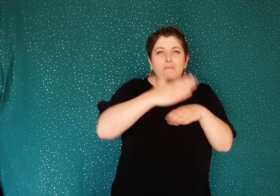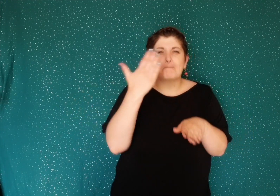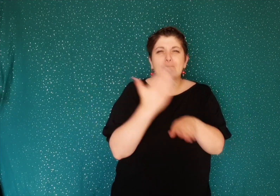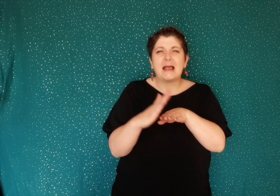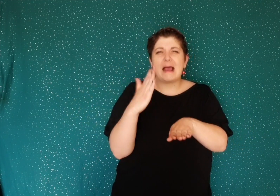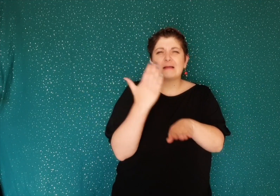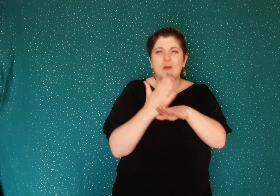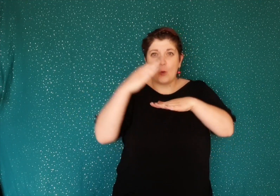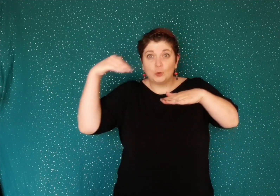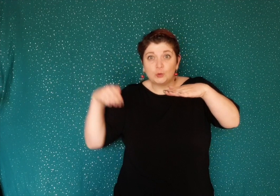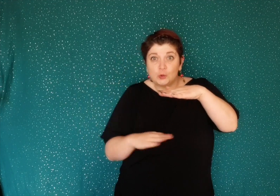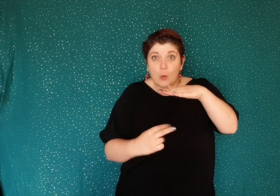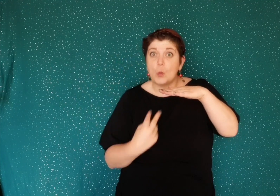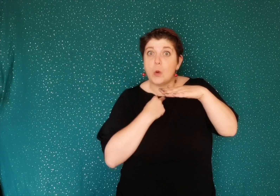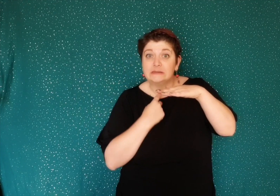d'une couche de béton